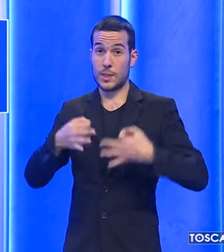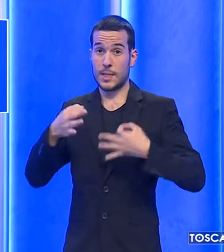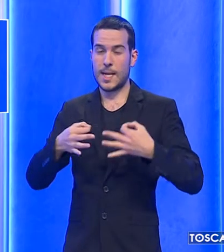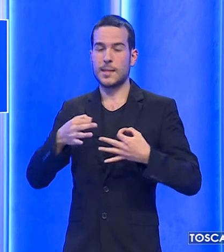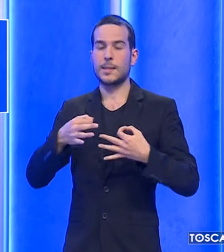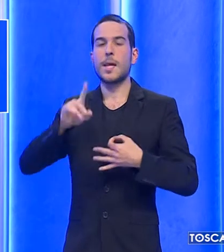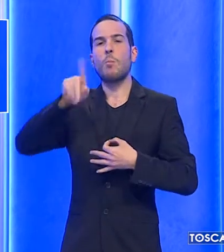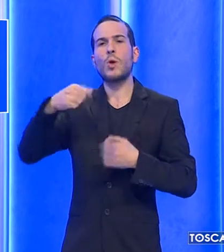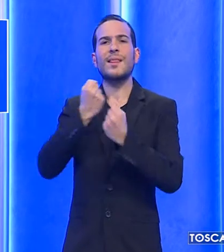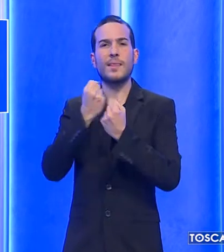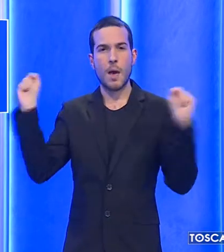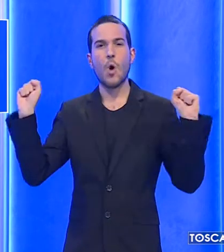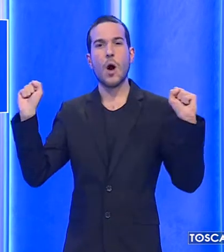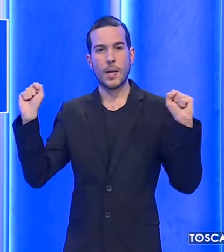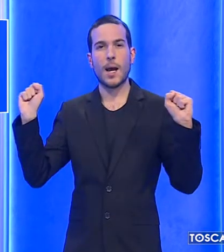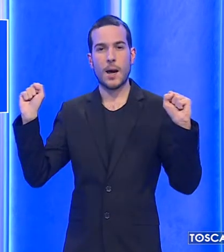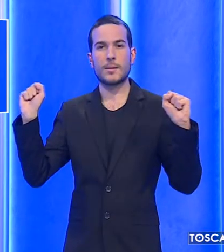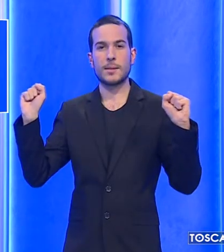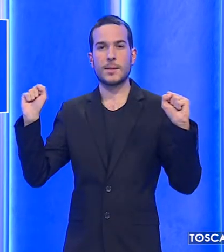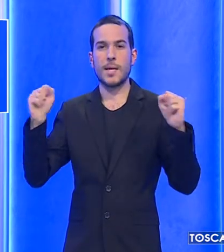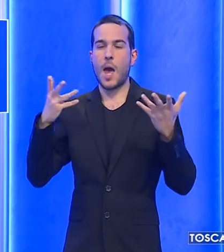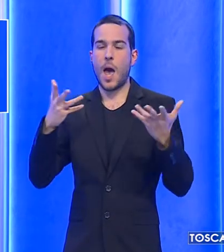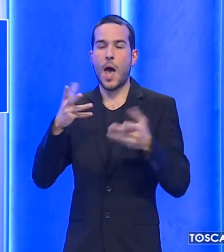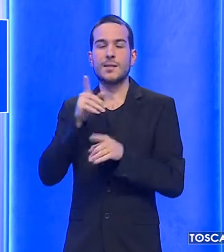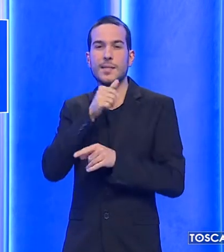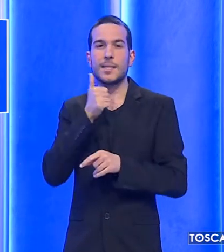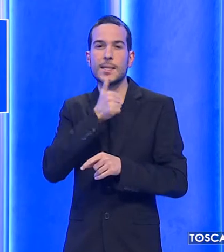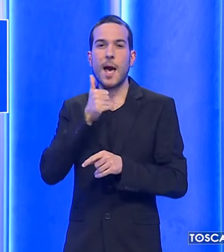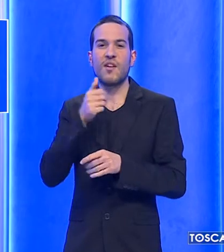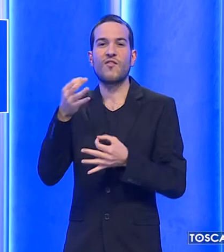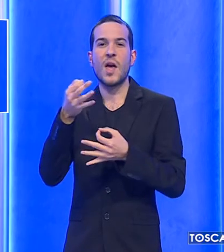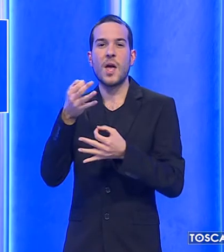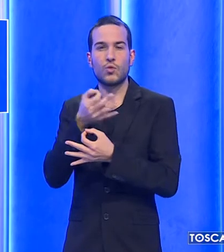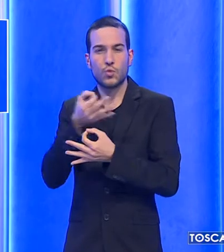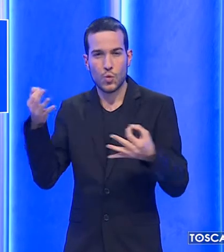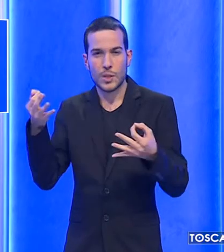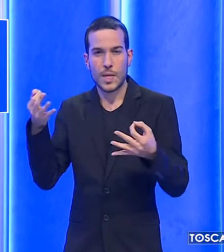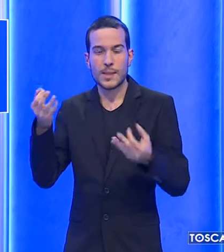democrazia, con la giusta sobrietà e il giusto equilibrio.